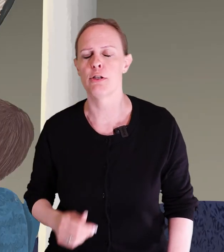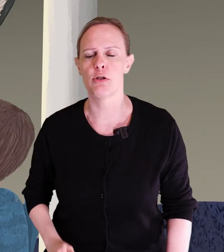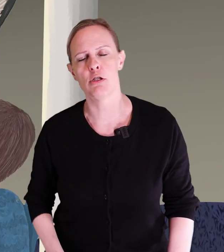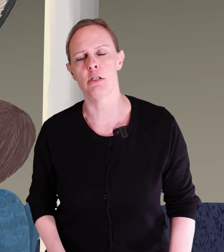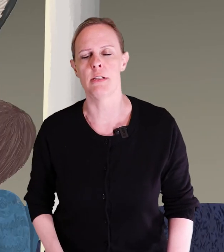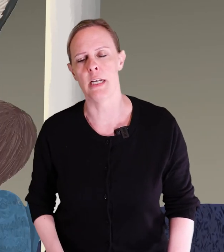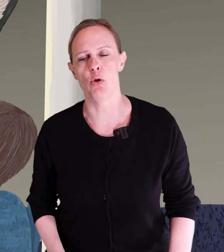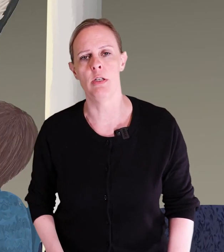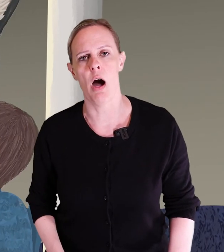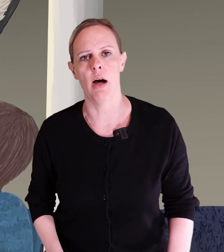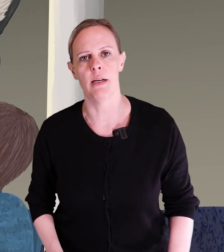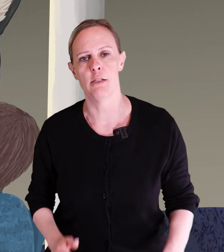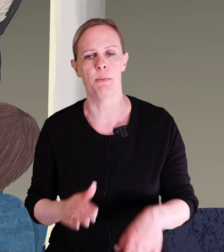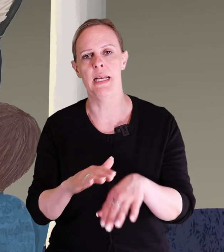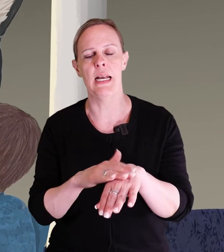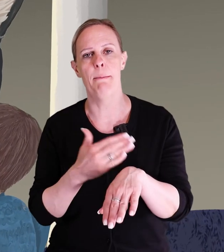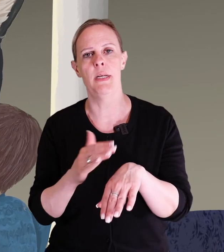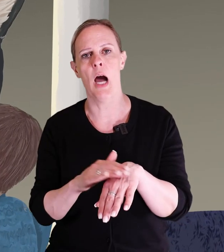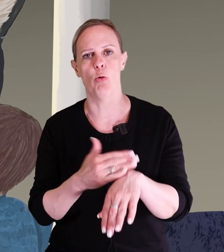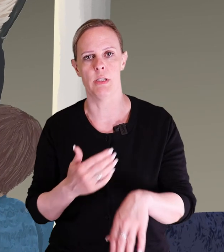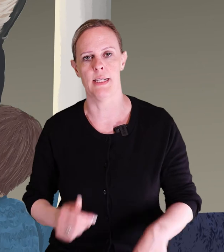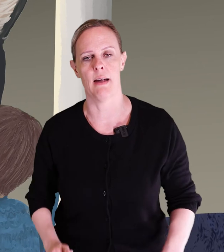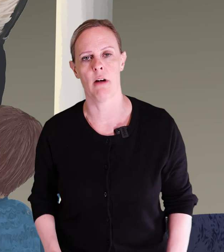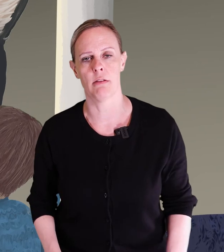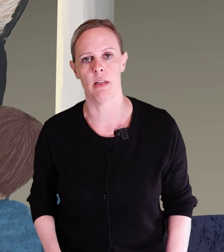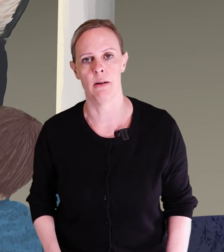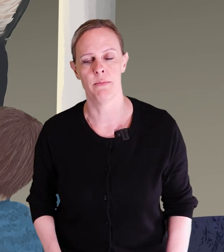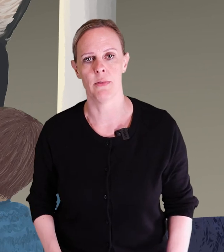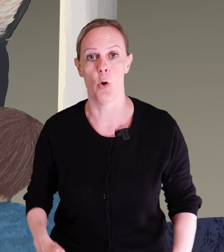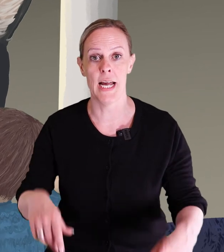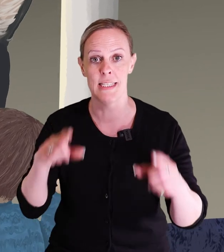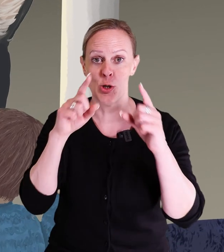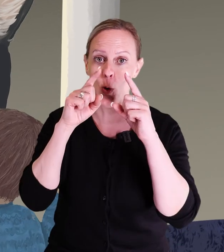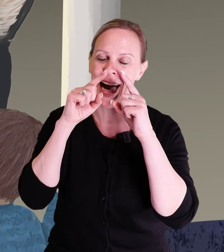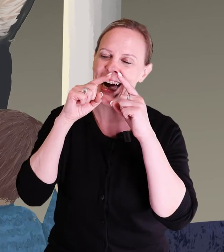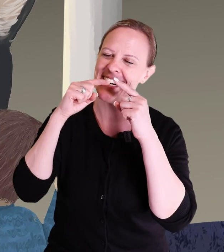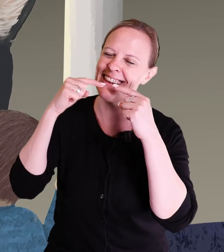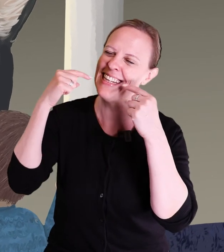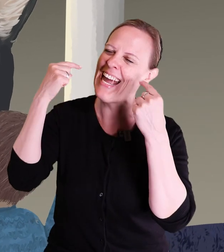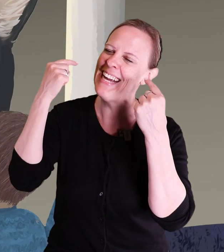Förstås är det ju jag som är lilla Mjau, säger katten. Hon lär sitt stora kattled.